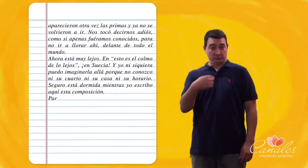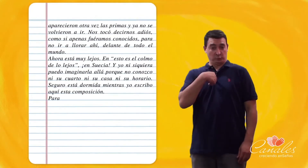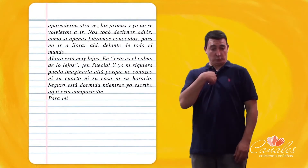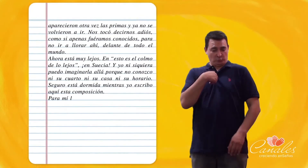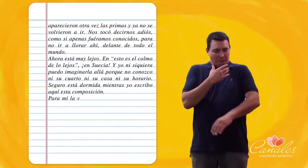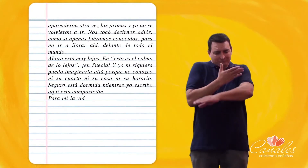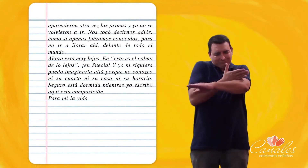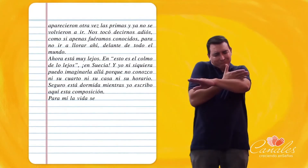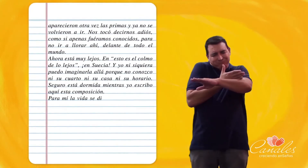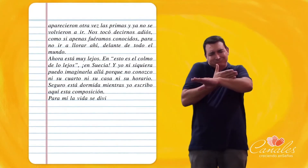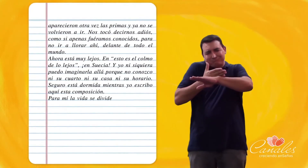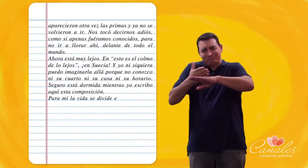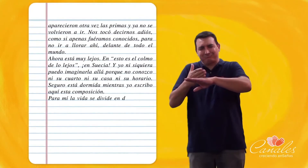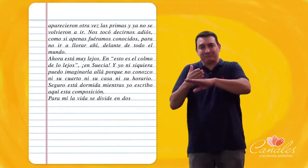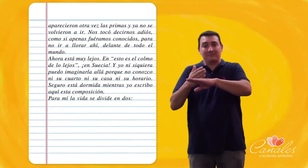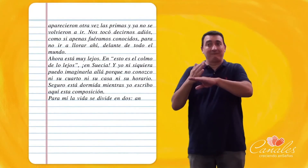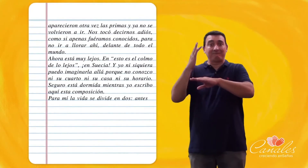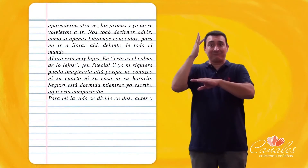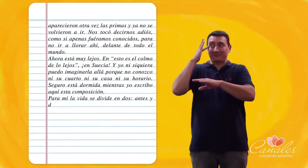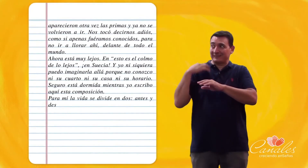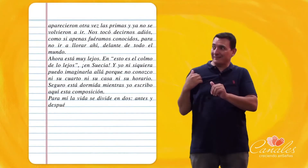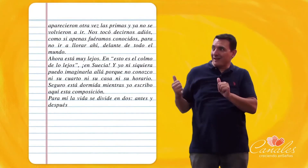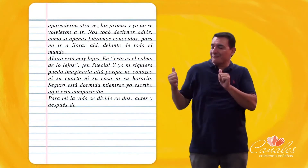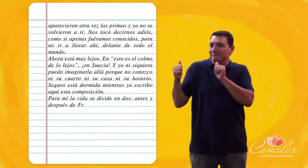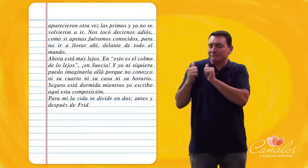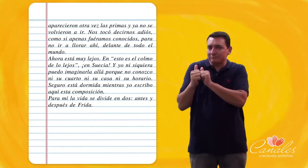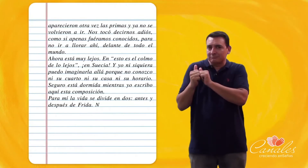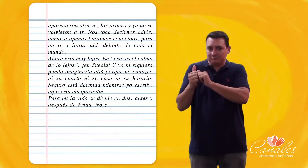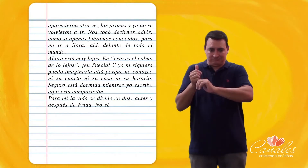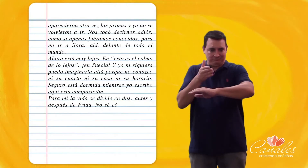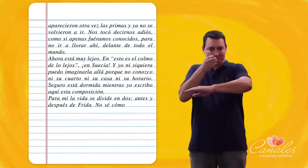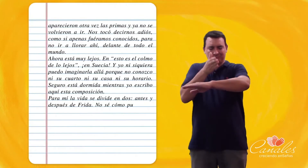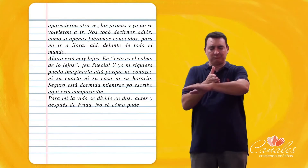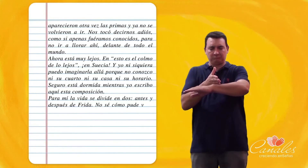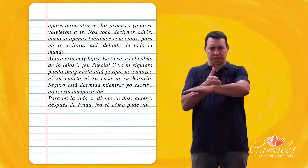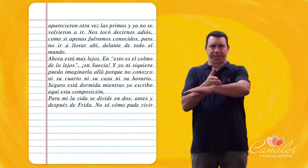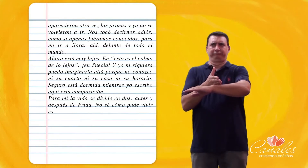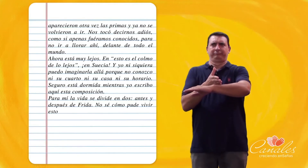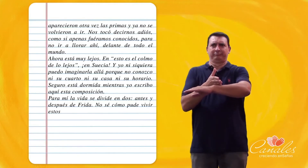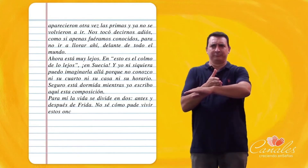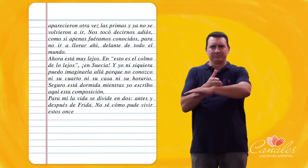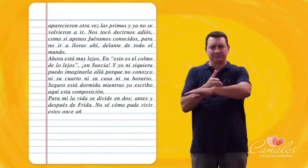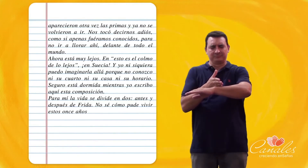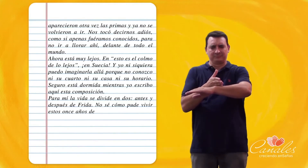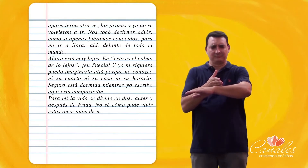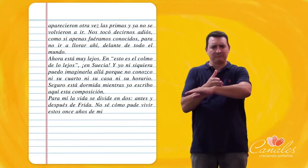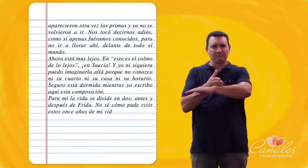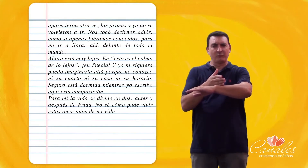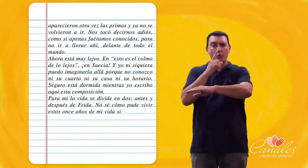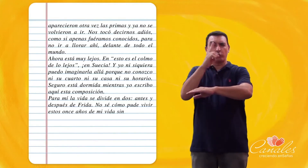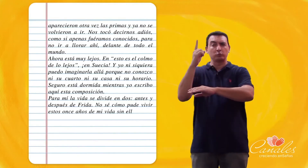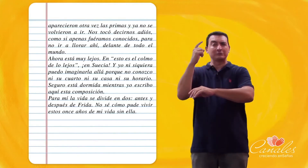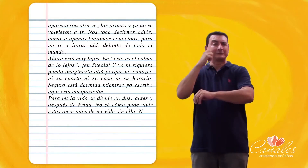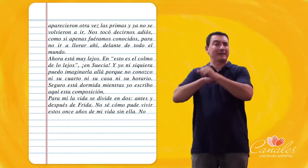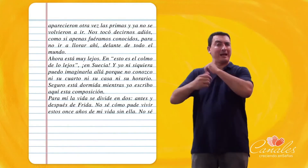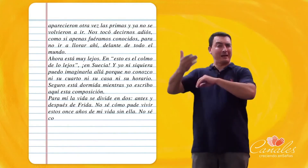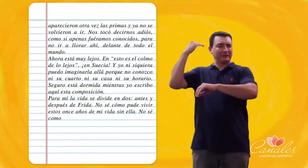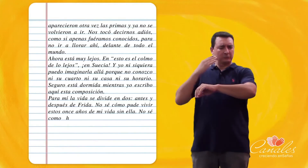Para mi La vida se divide En dos Antes Y después De Frida No se como Pude vivir Estos